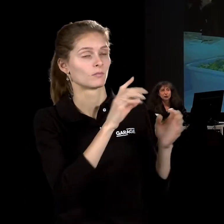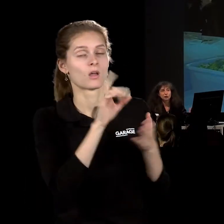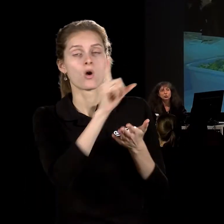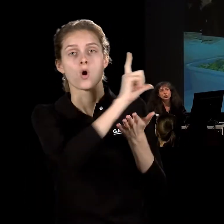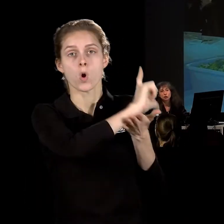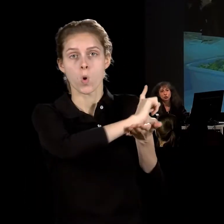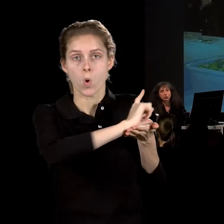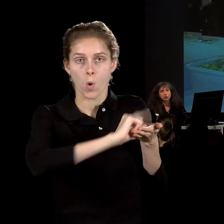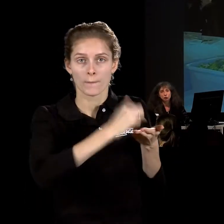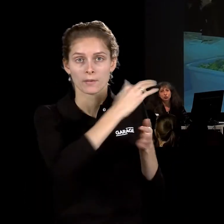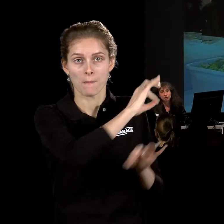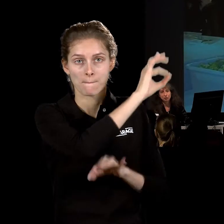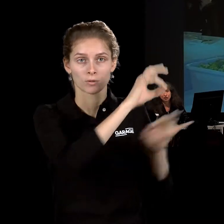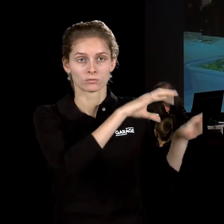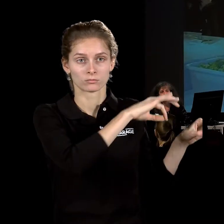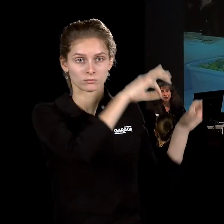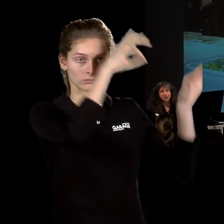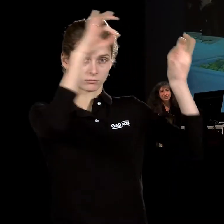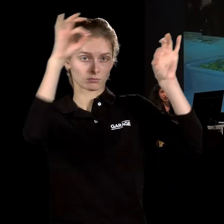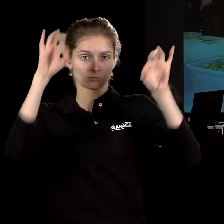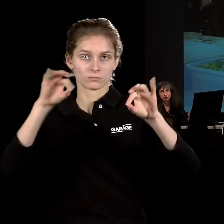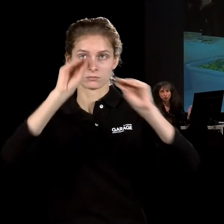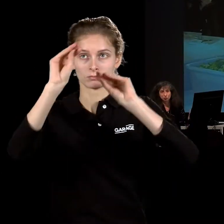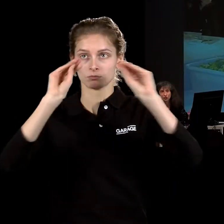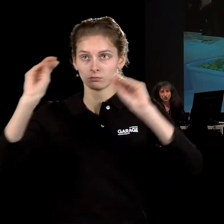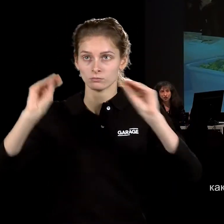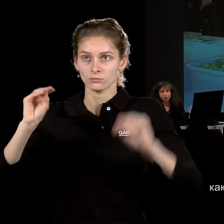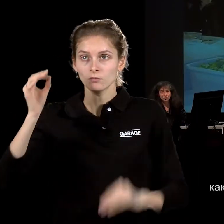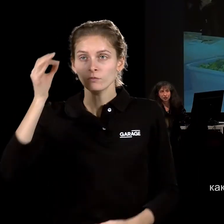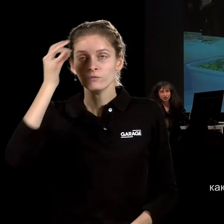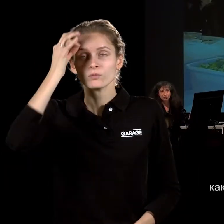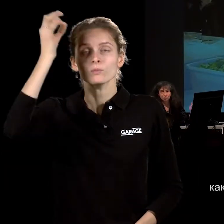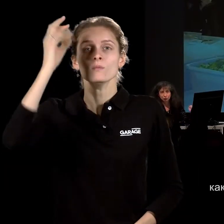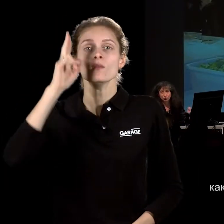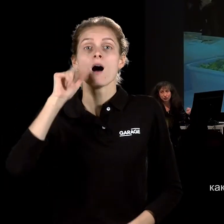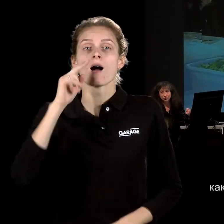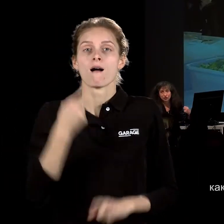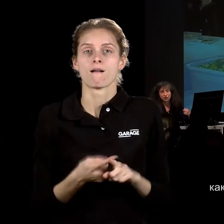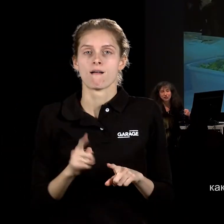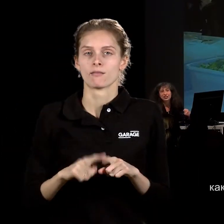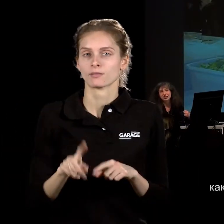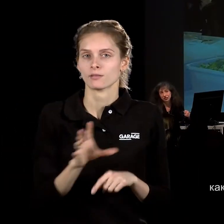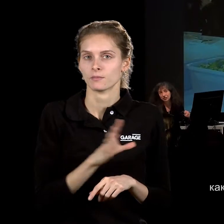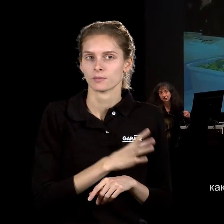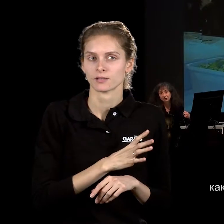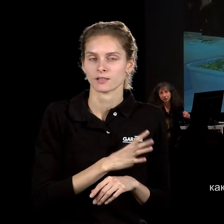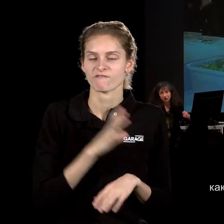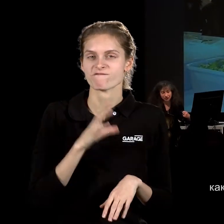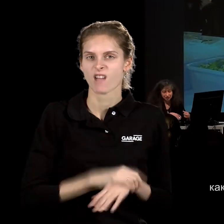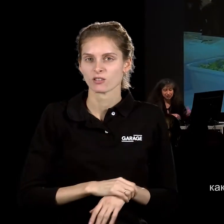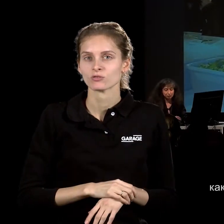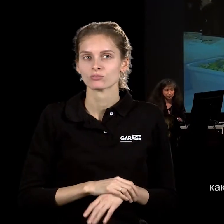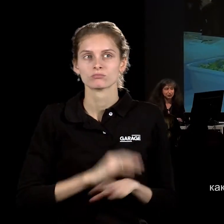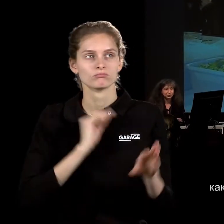реконструкция, это история, история, это история про место. Для того, чтобы вспомнить, как это было, надо построить фактически декорации этого